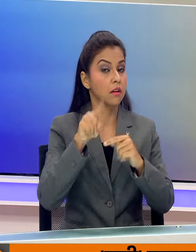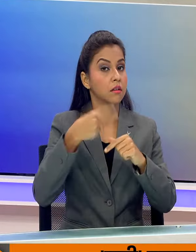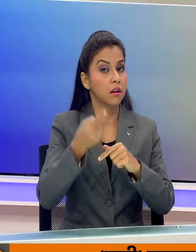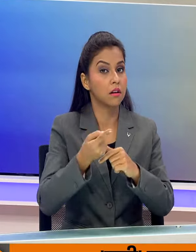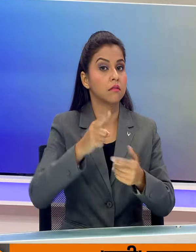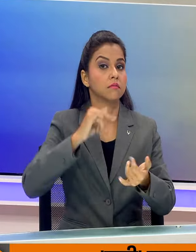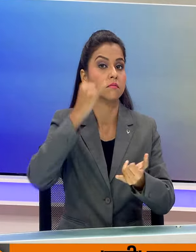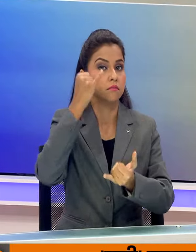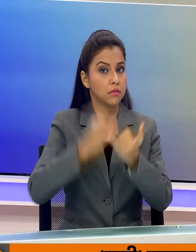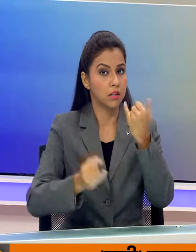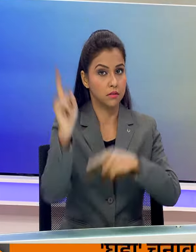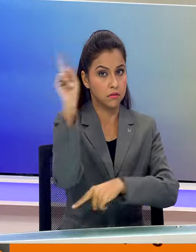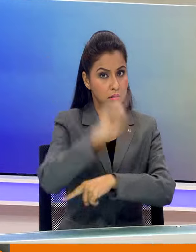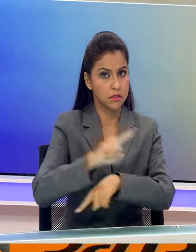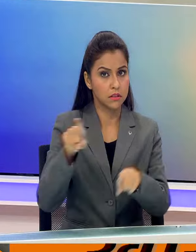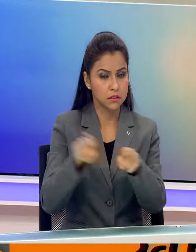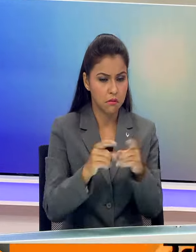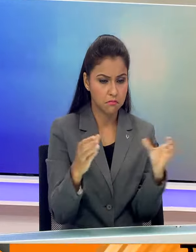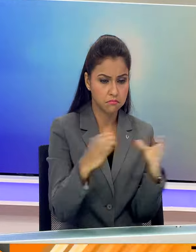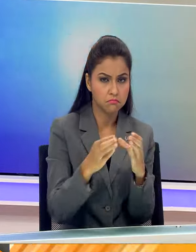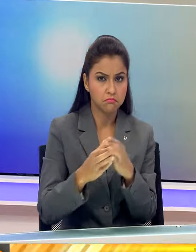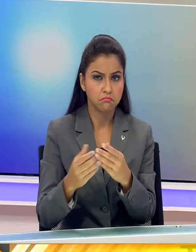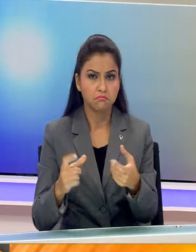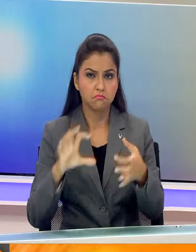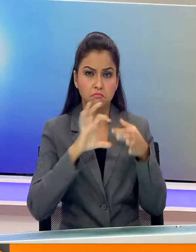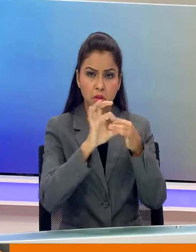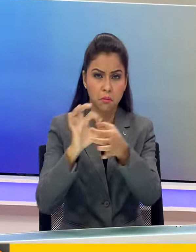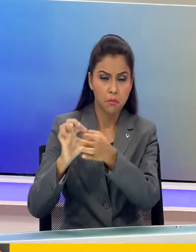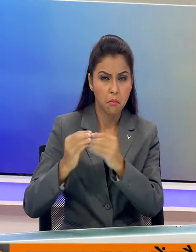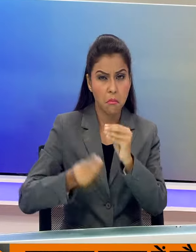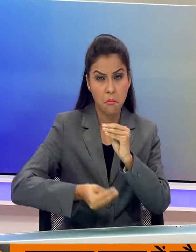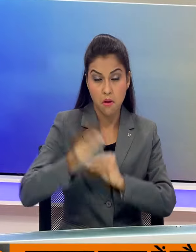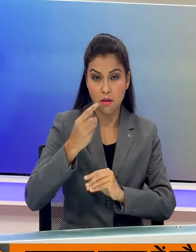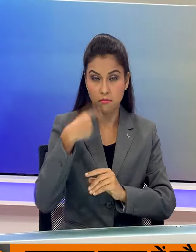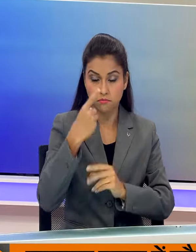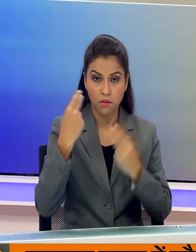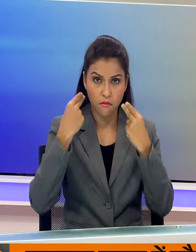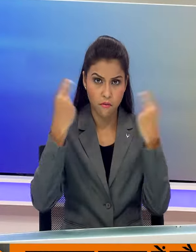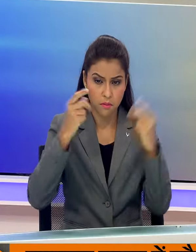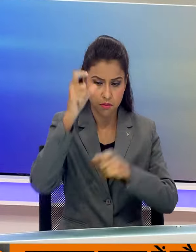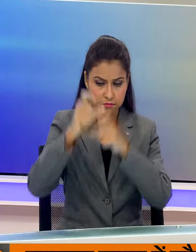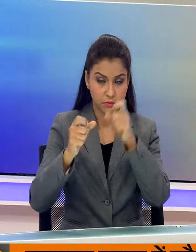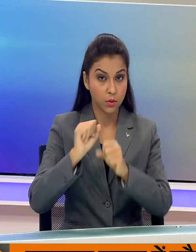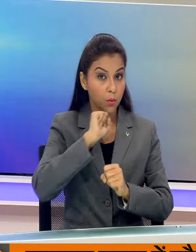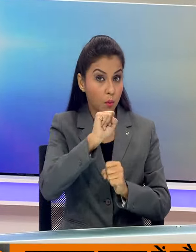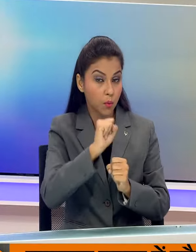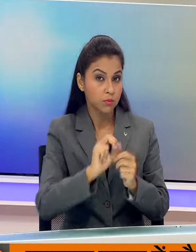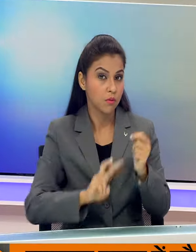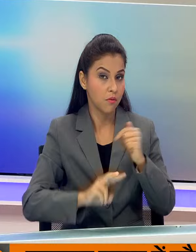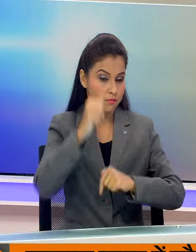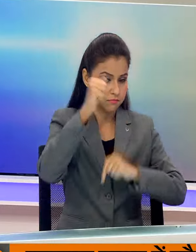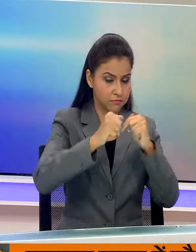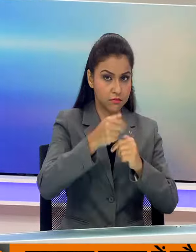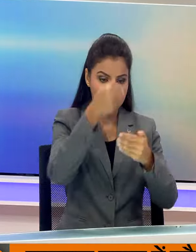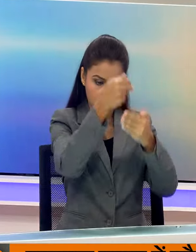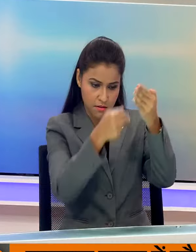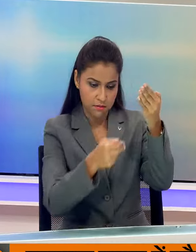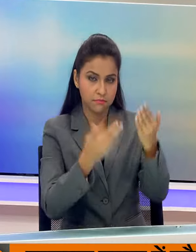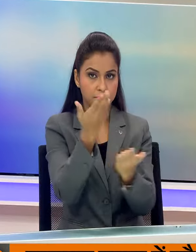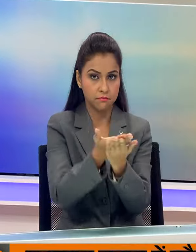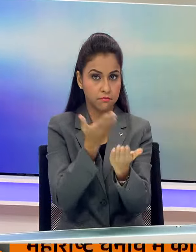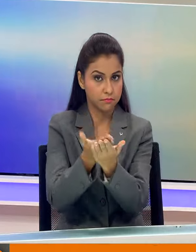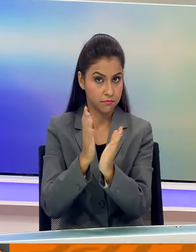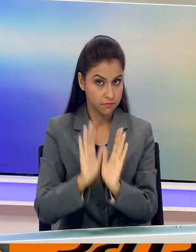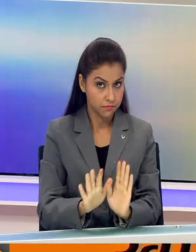ऐसे में सत्ताधारी और विपक्षी पार्टि से जोड़े तमाम बड़े चहरे अपने अपने विधानसभा क्षेत्रों में नामांकन दाखिल